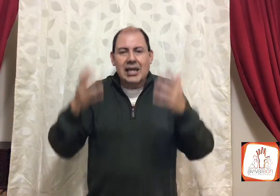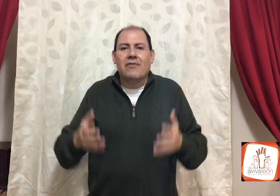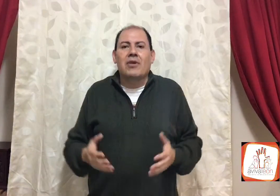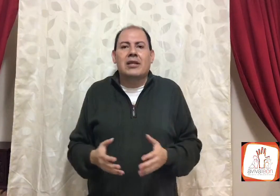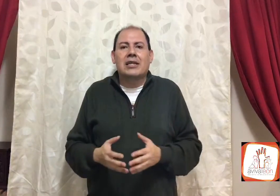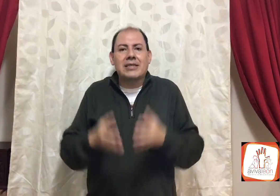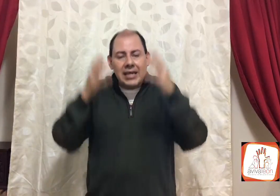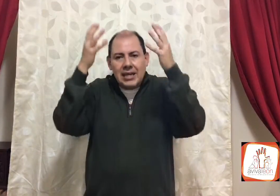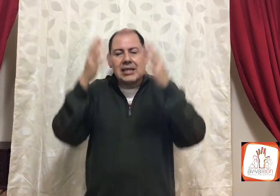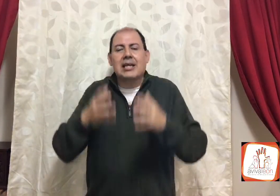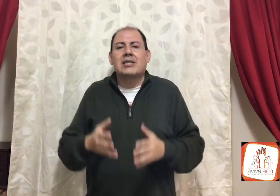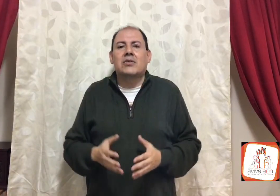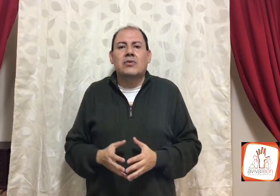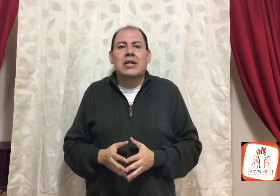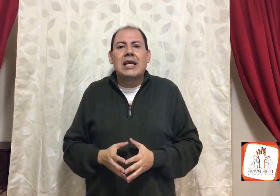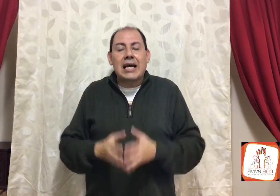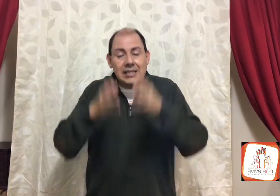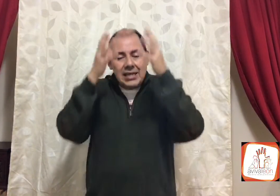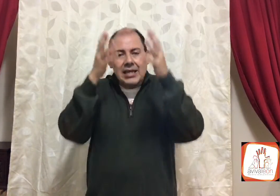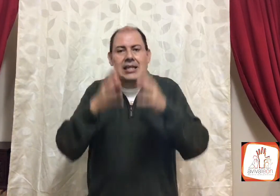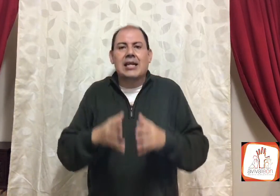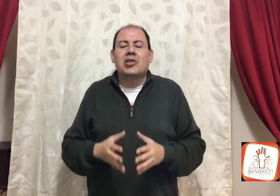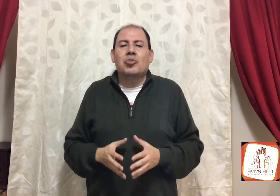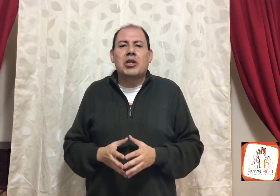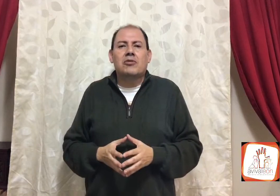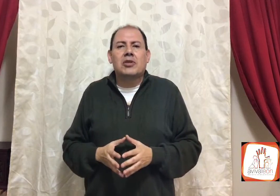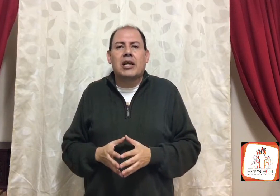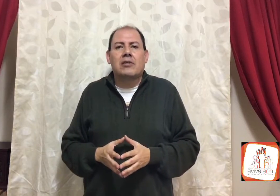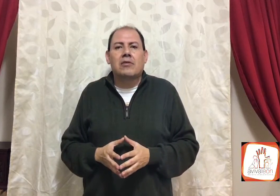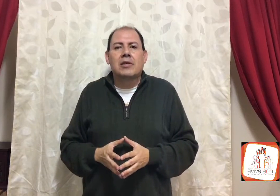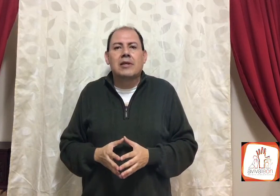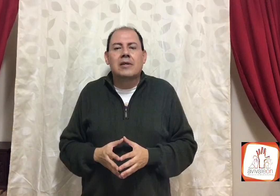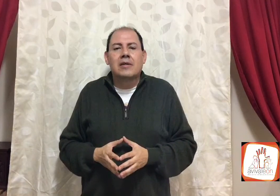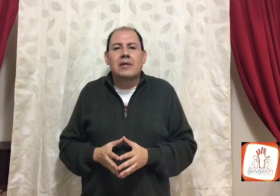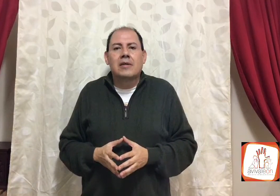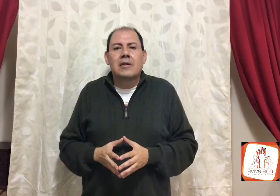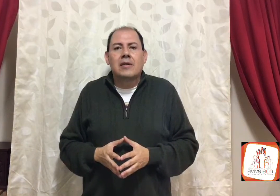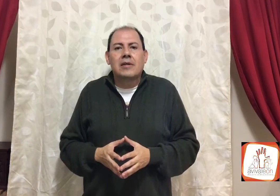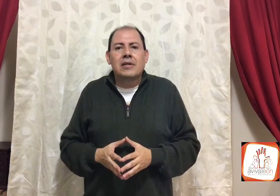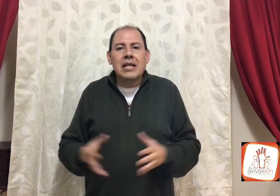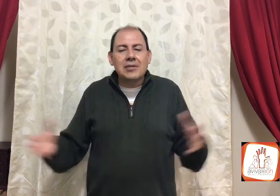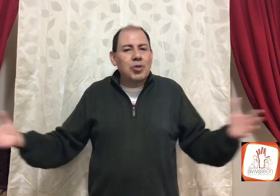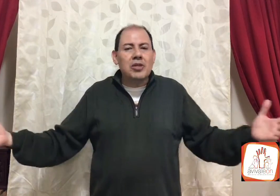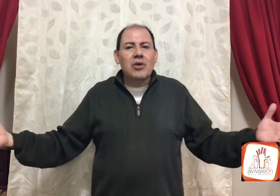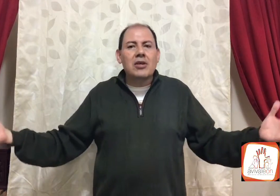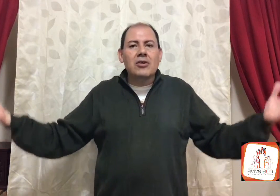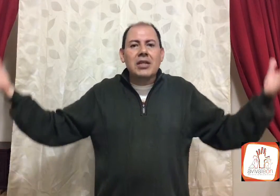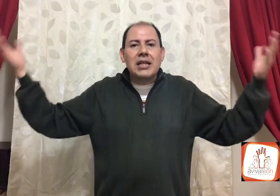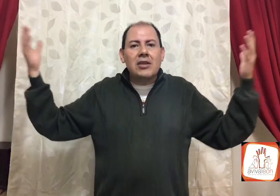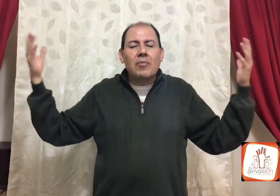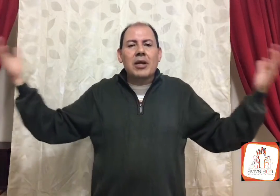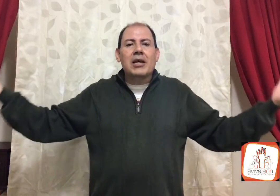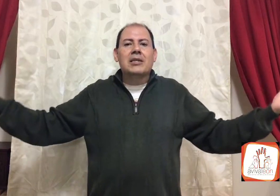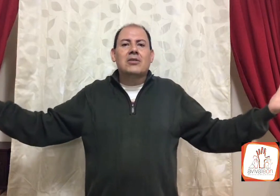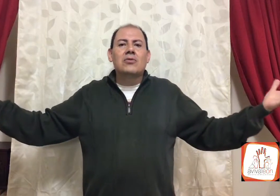a la fuente, acércate a Jesús, acércate al Espíritu Santo, del Espíritu de Dios, en el nombre de Jesús,